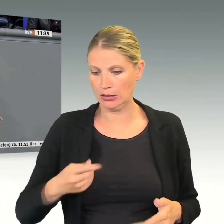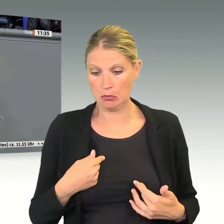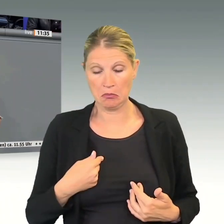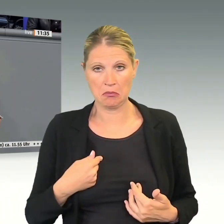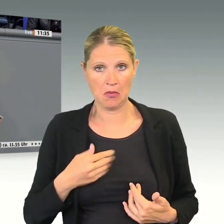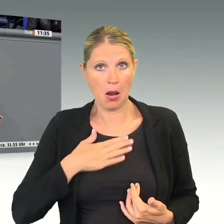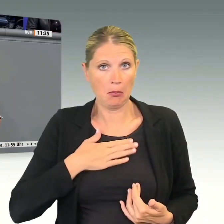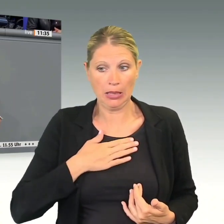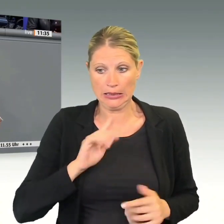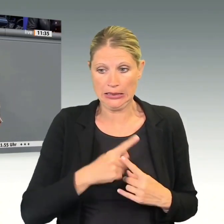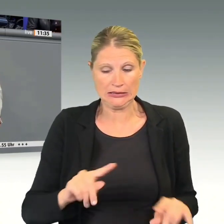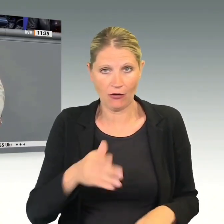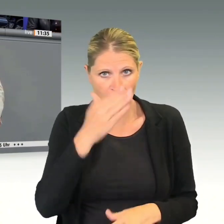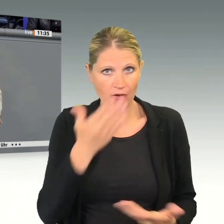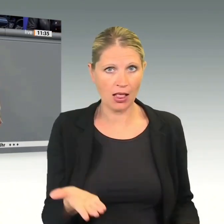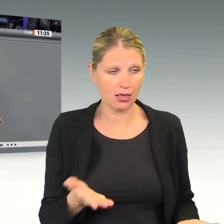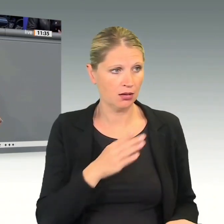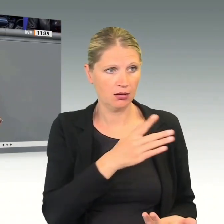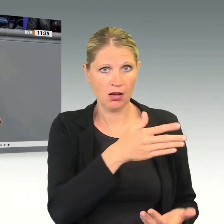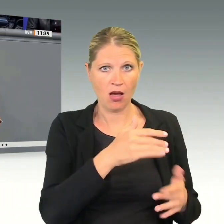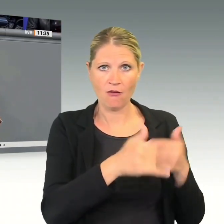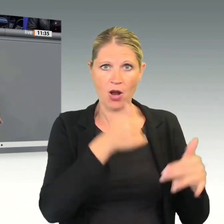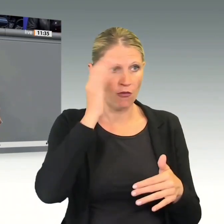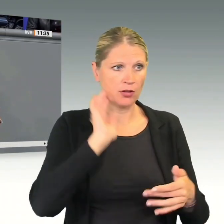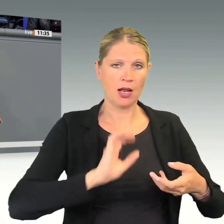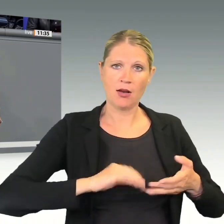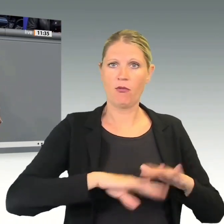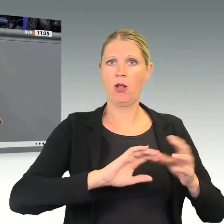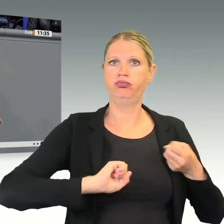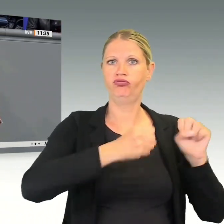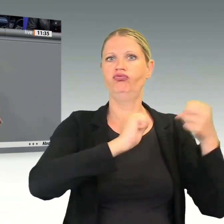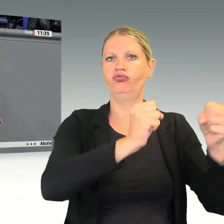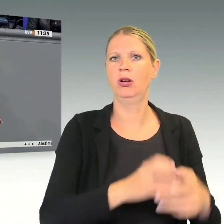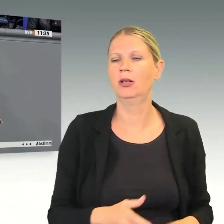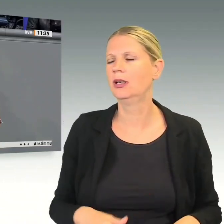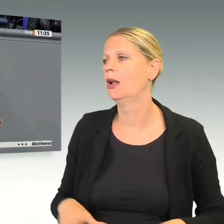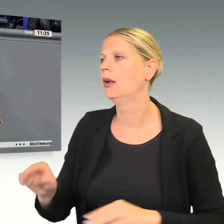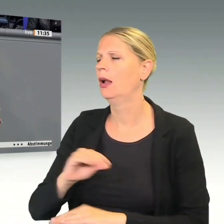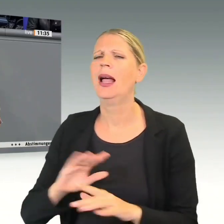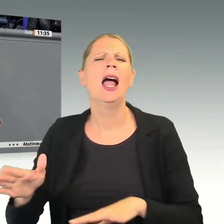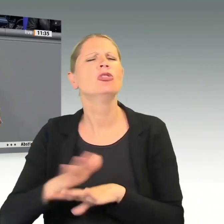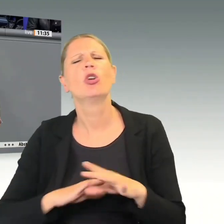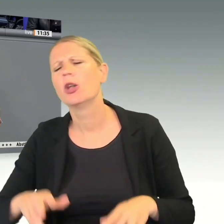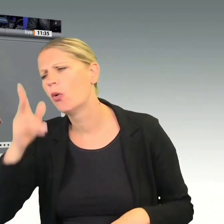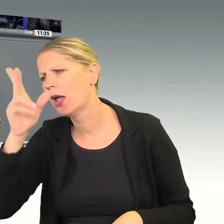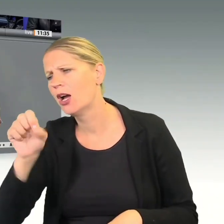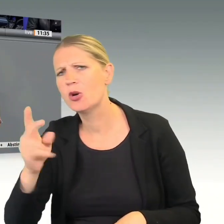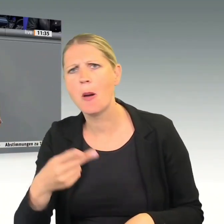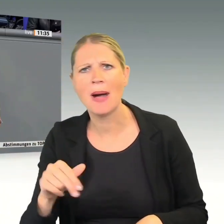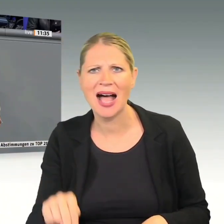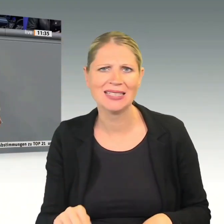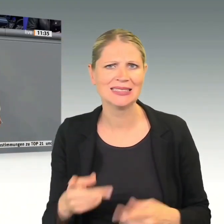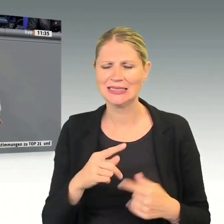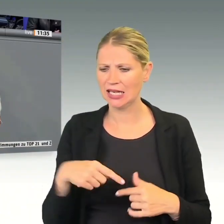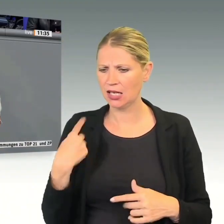weiß, Entschuldigung, Herr Spahn, es ist nicht nur die Aufgabe der Bundesregierung, Frau